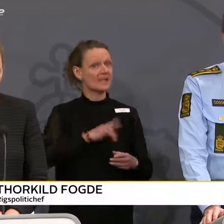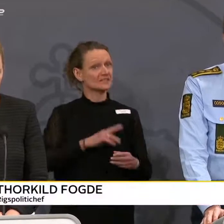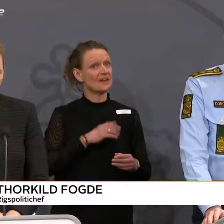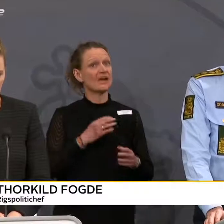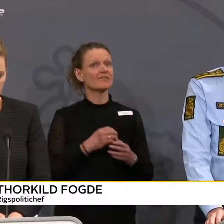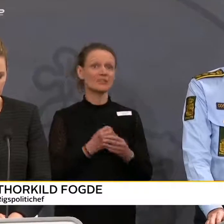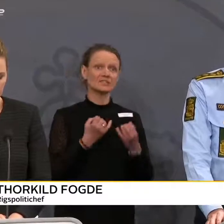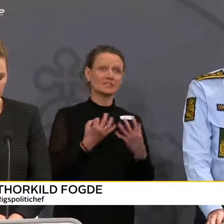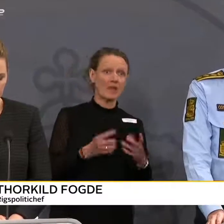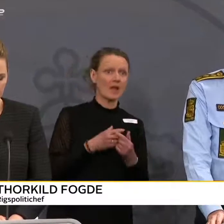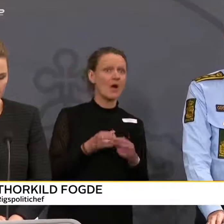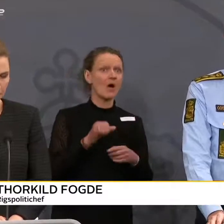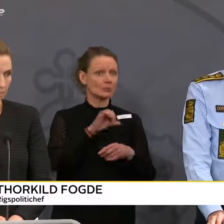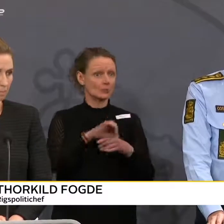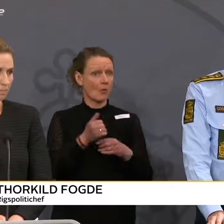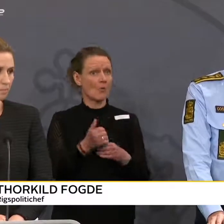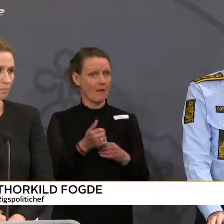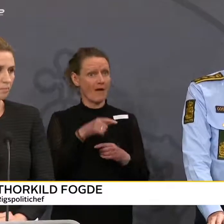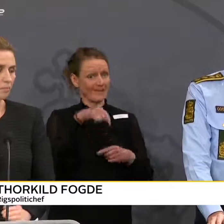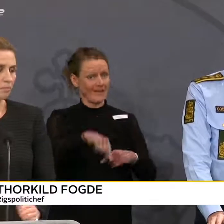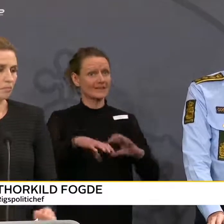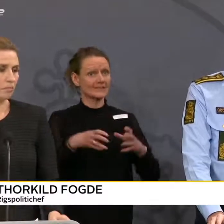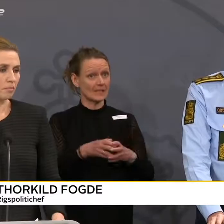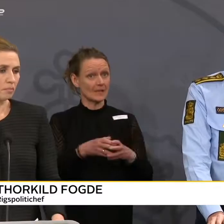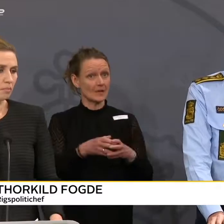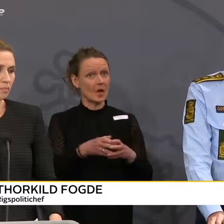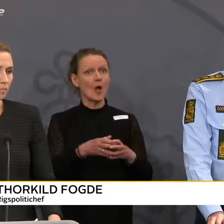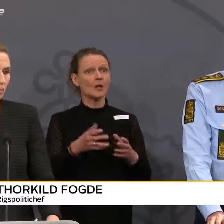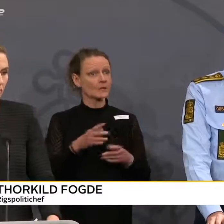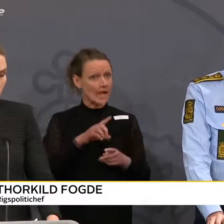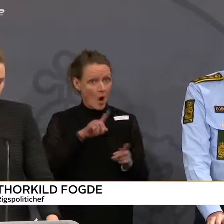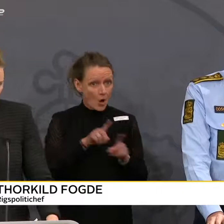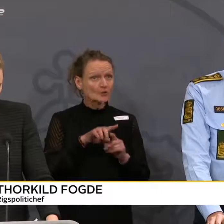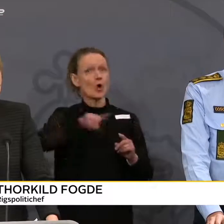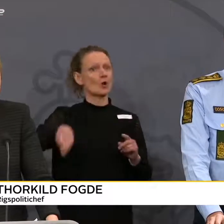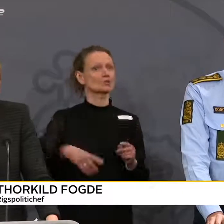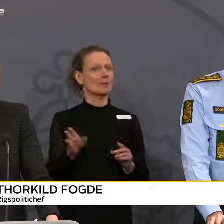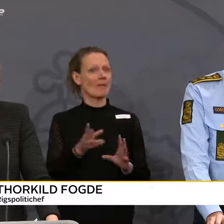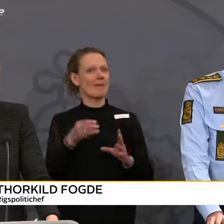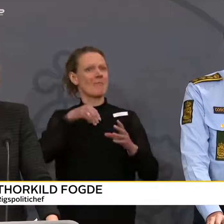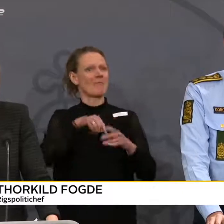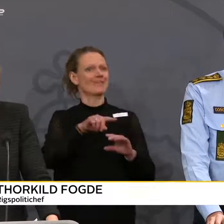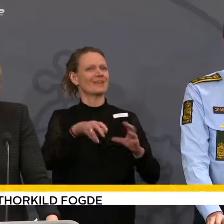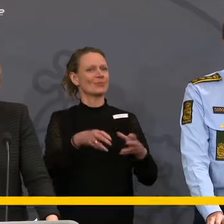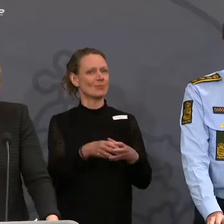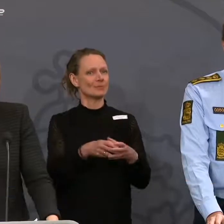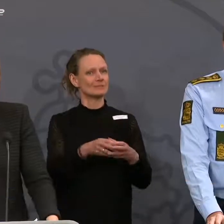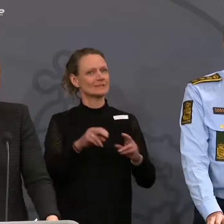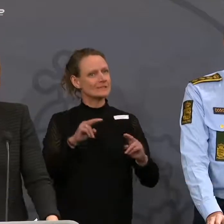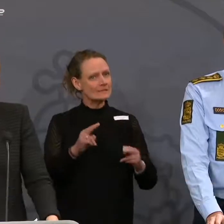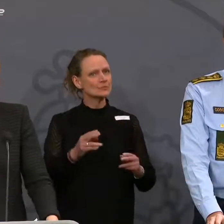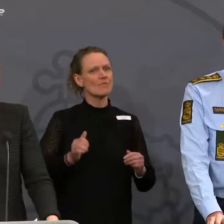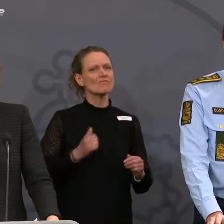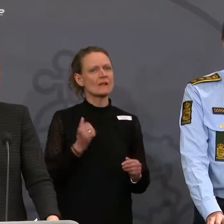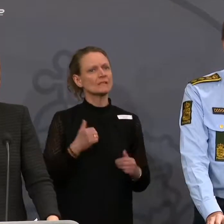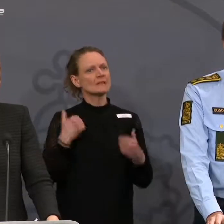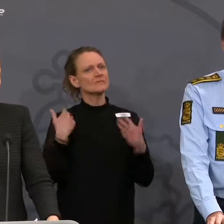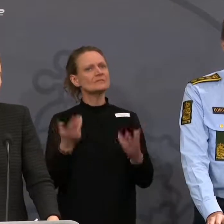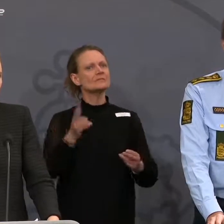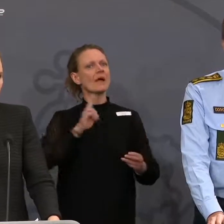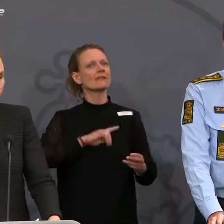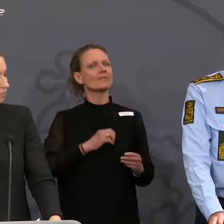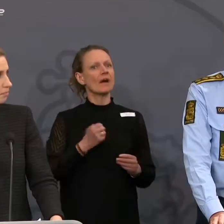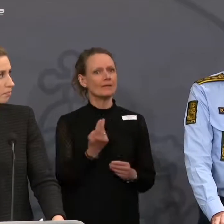Og det gælder også, selvom vi ikke selv tilhører den gruppe. Derfor skal der vises ansvarlighed i den nuværende situation af hele